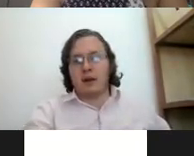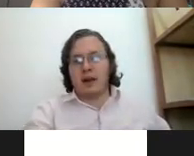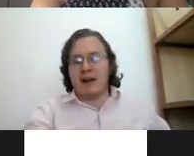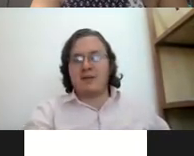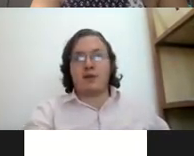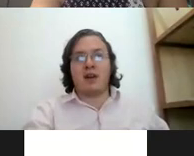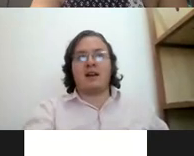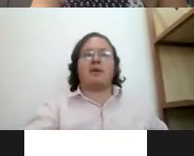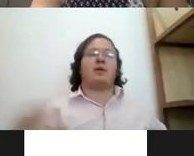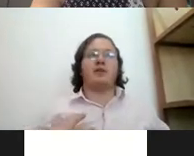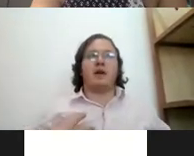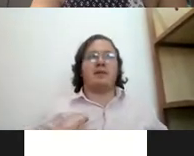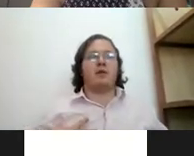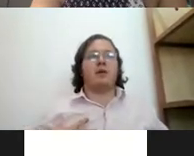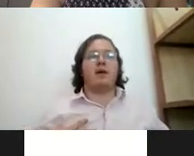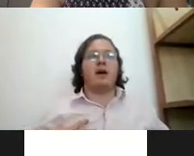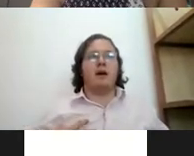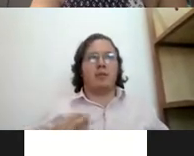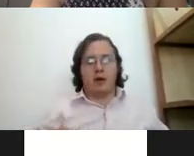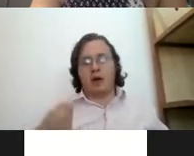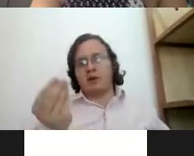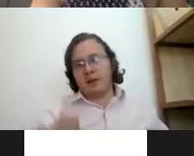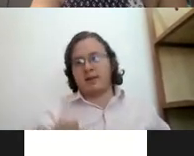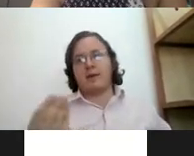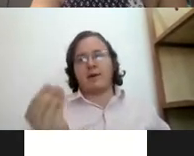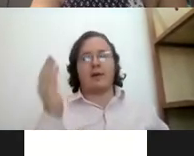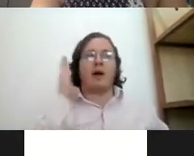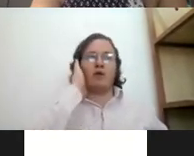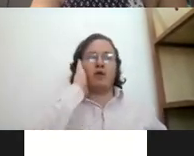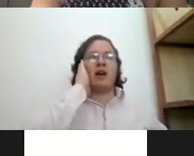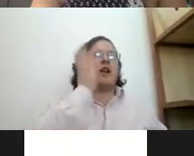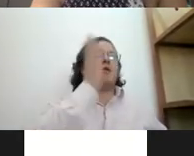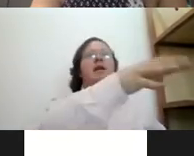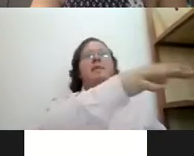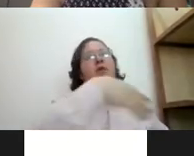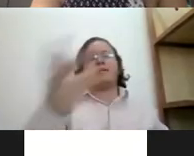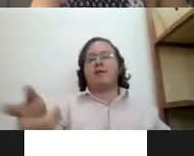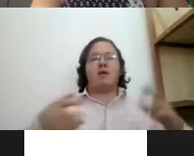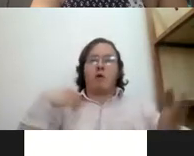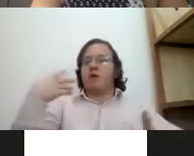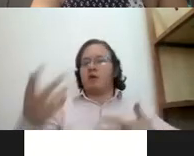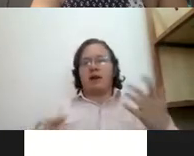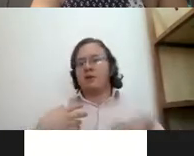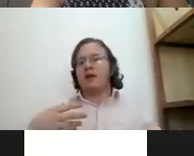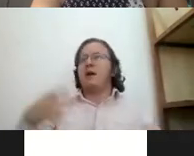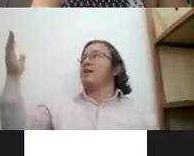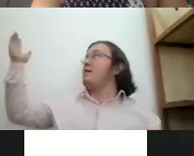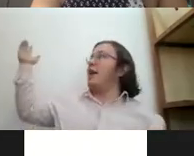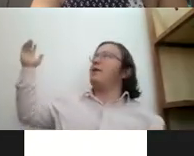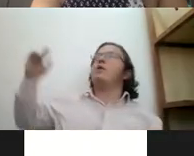imagínense ustedes ser las personas con discapacidad auditiva porque quiero asentarme en discapacidad auditiva que no escuchan nada y nomás ver la persona que está hablando y moviendo los brazos y señalando